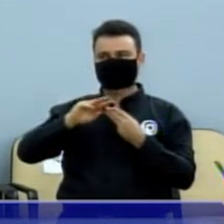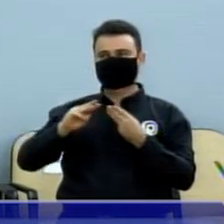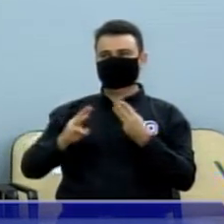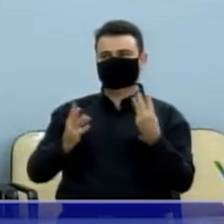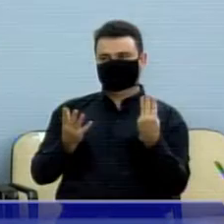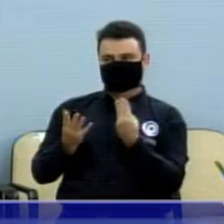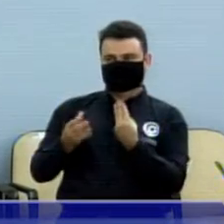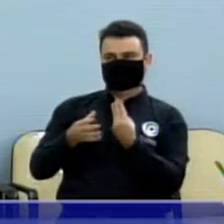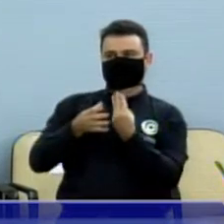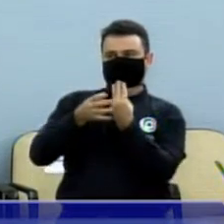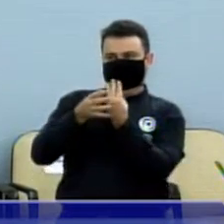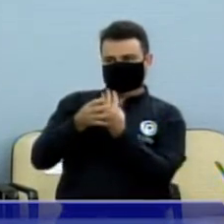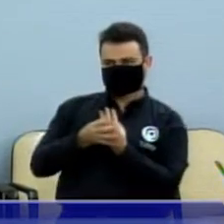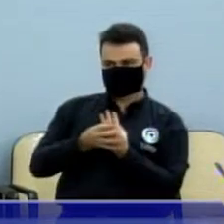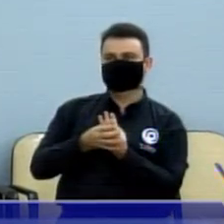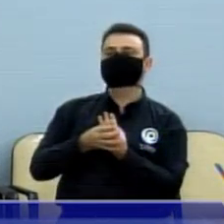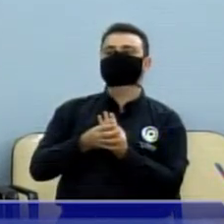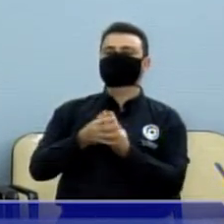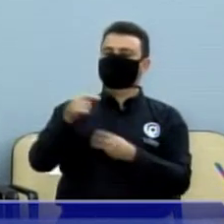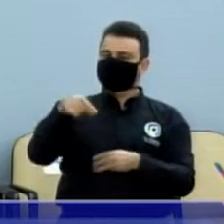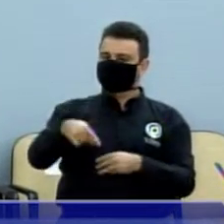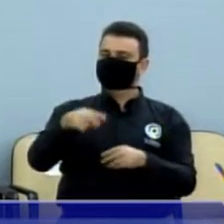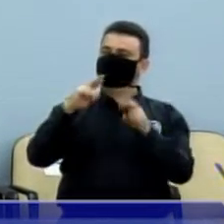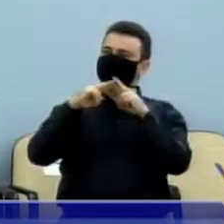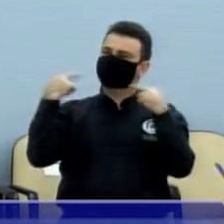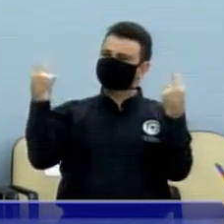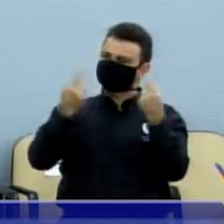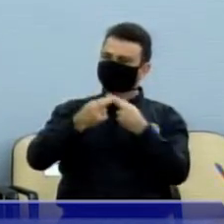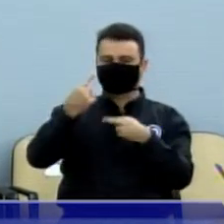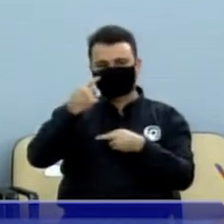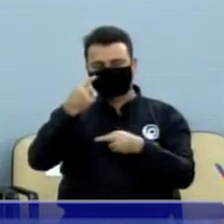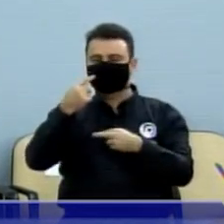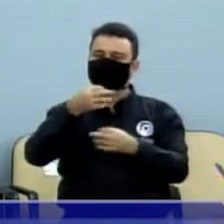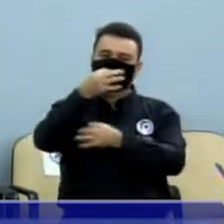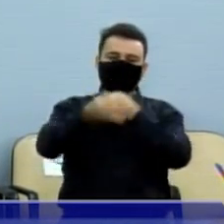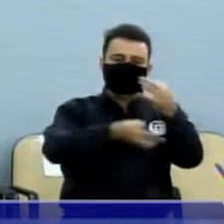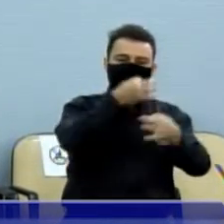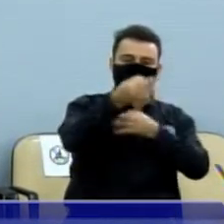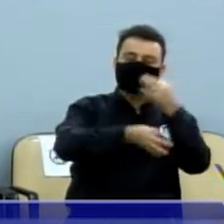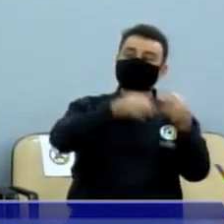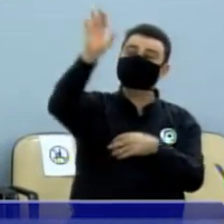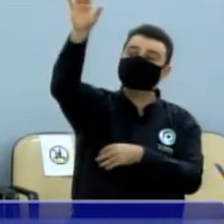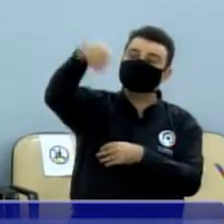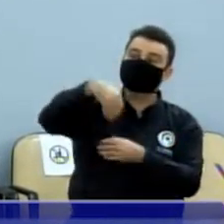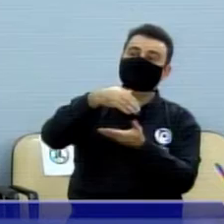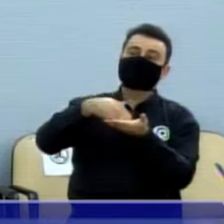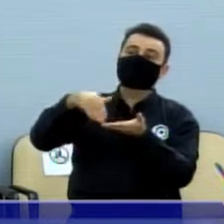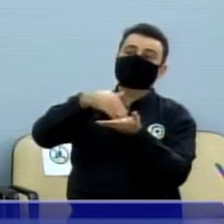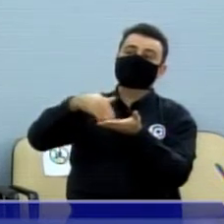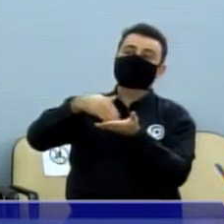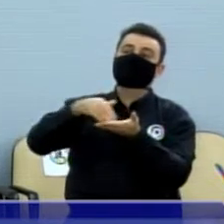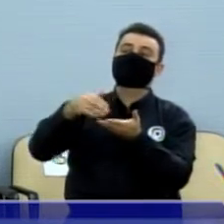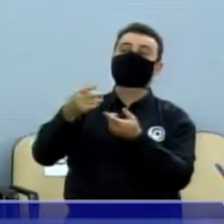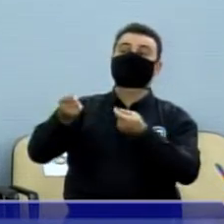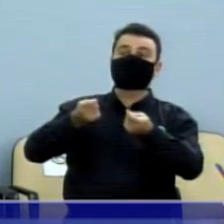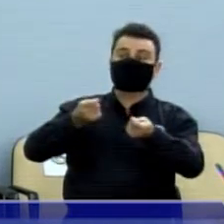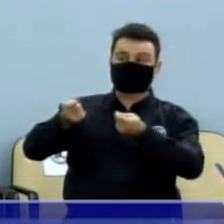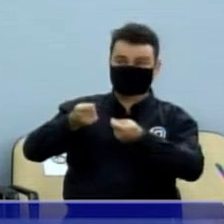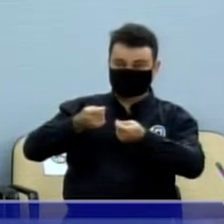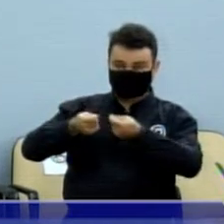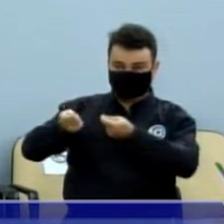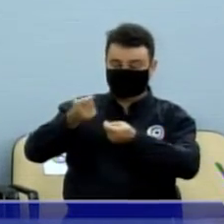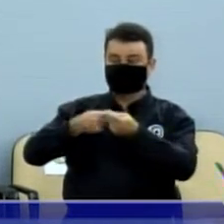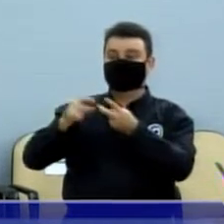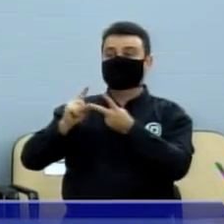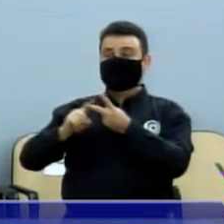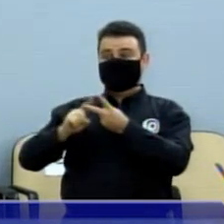Então nós votaremos um pedido para convocar o secretário da administração e o secretário jurídico do município, secretário,